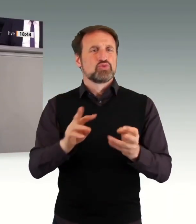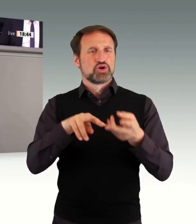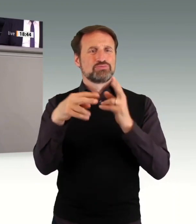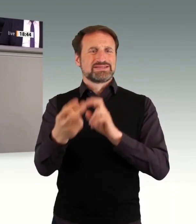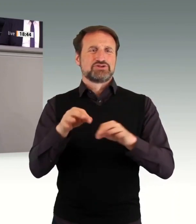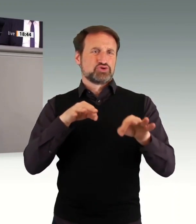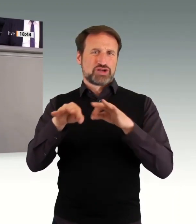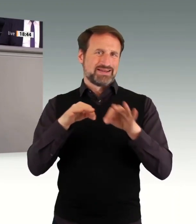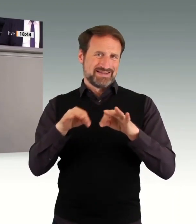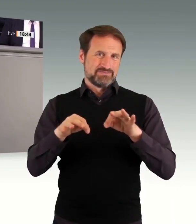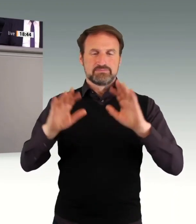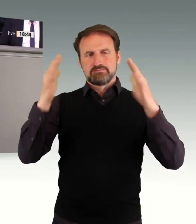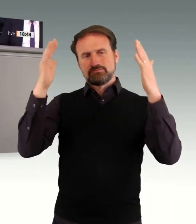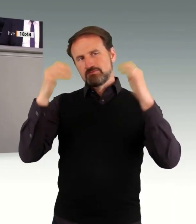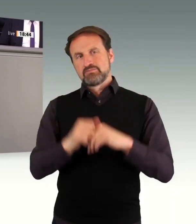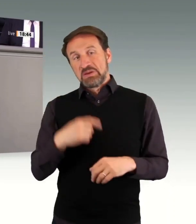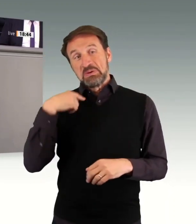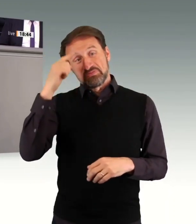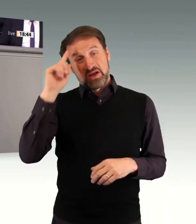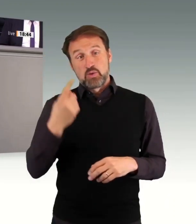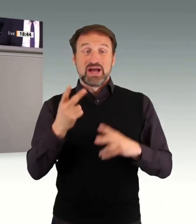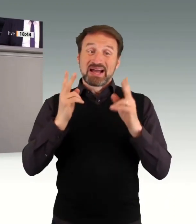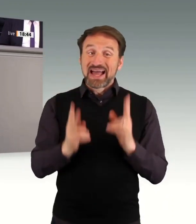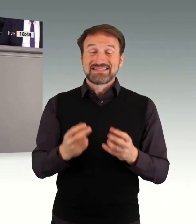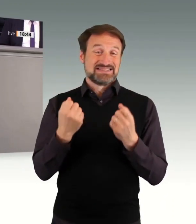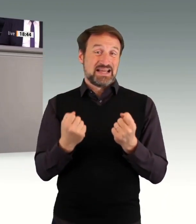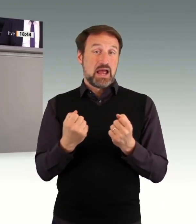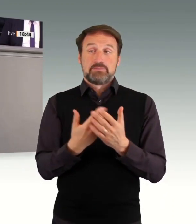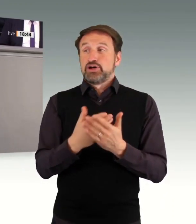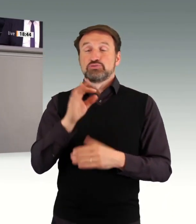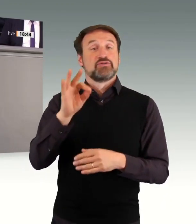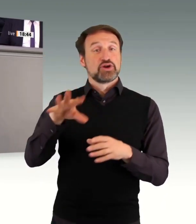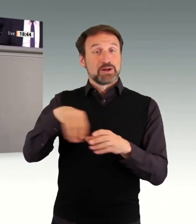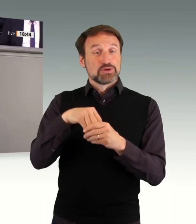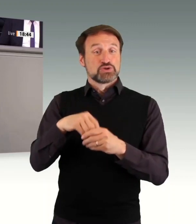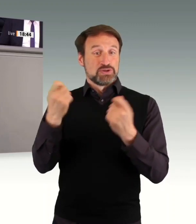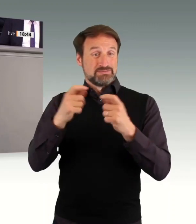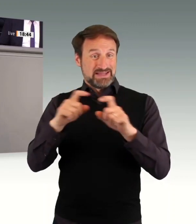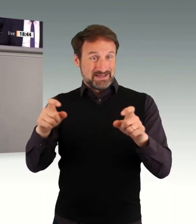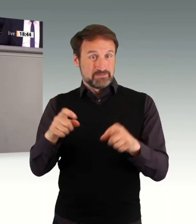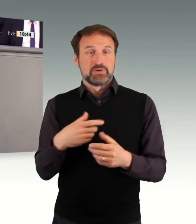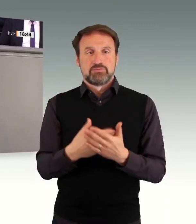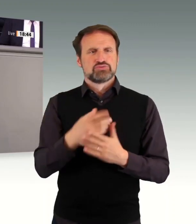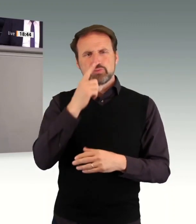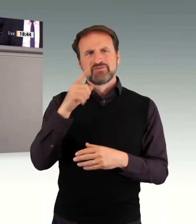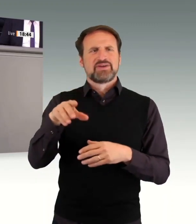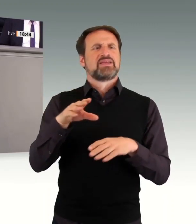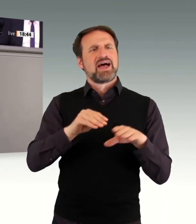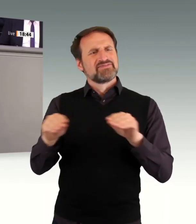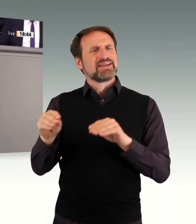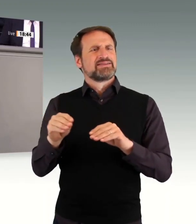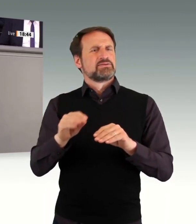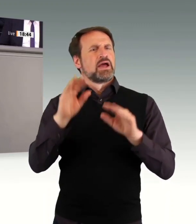Anwendung des ermäßigten Umsatzsteuersatzes für ihre Dienstleistungen und Produkte, bei der Inanspruchnahme von Wirtschaftshilfen,